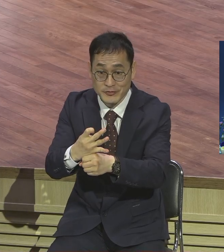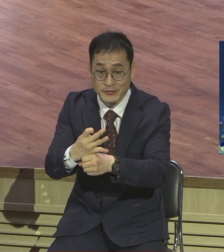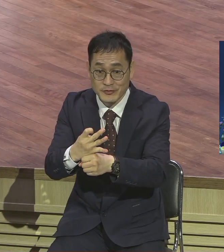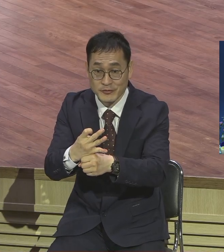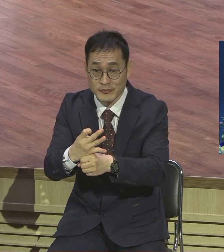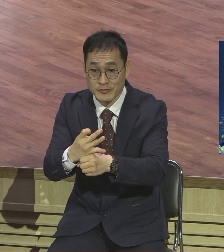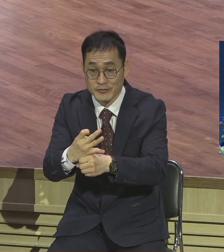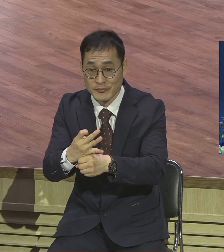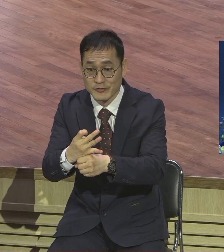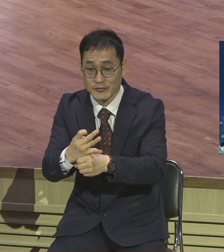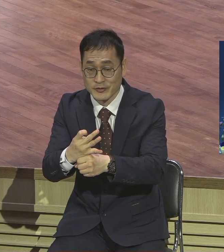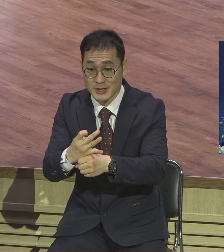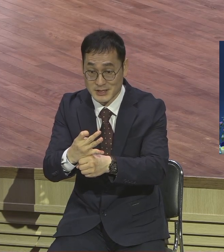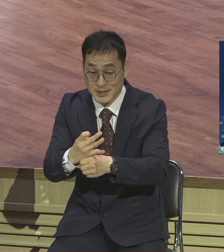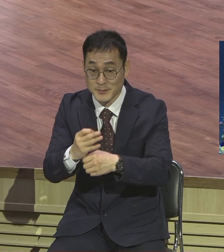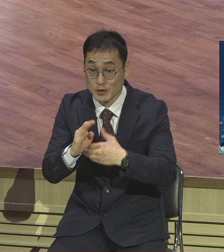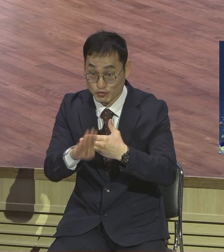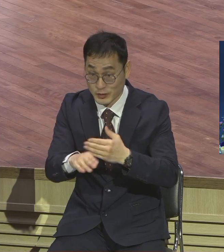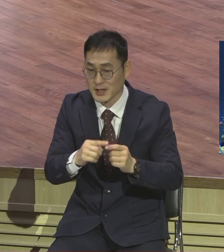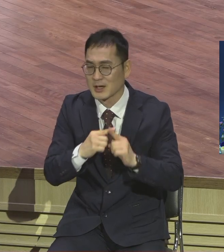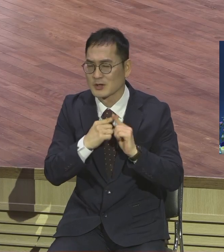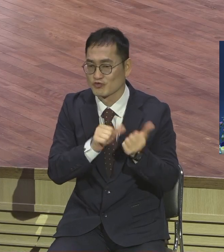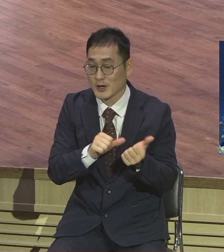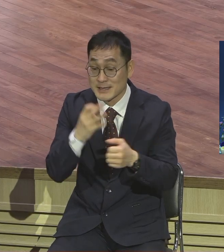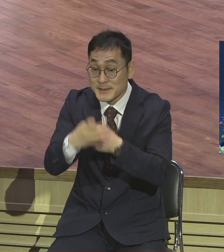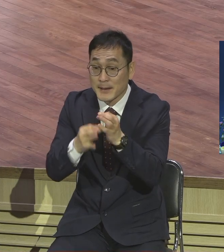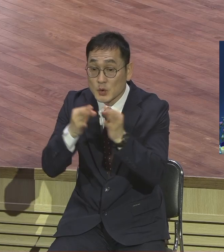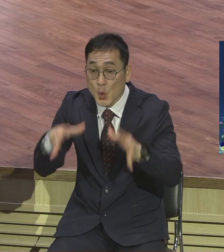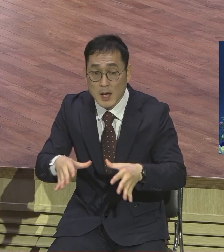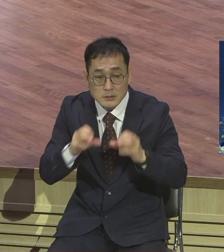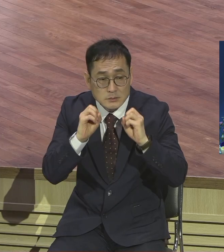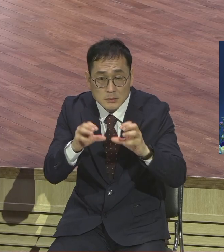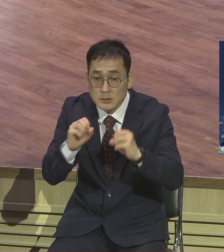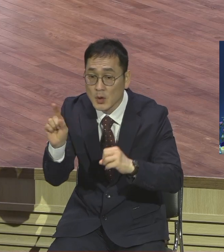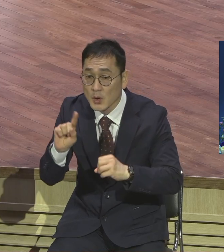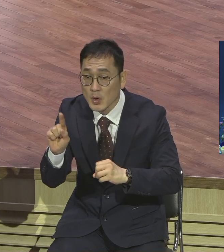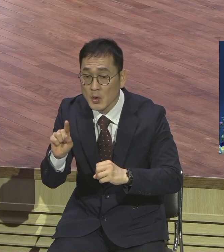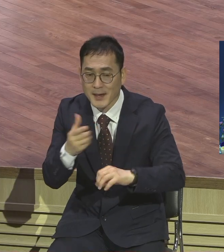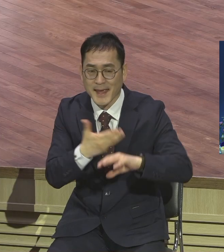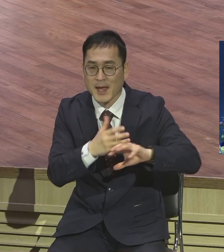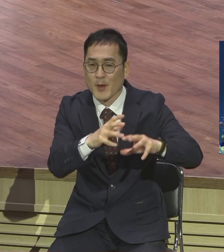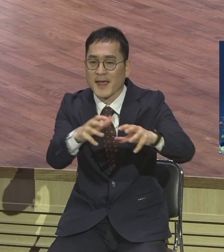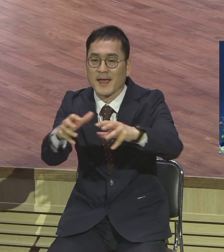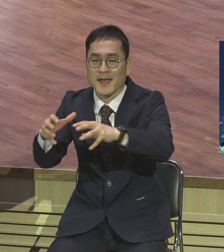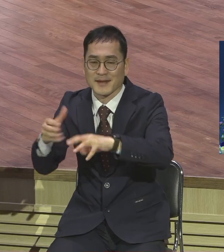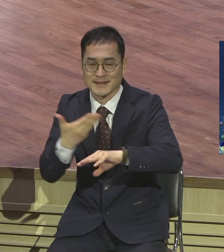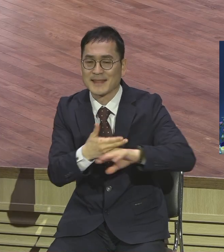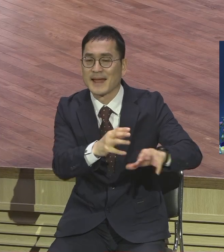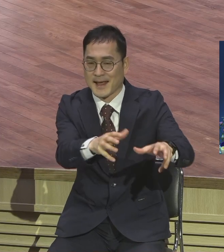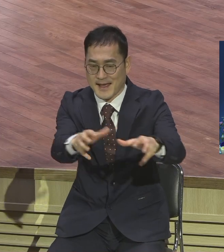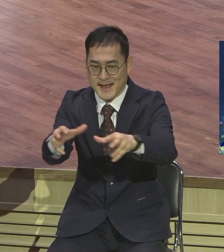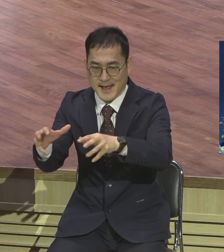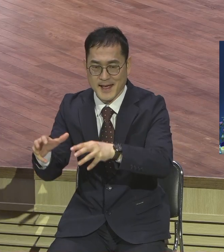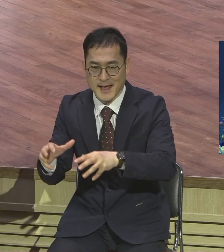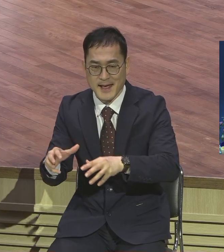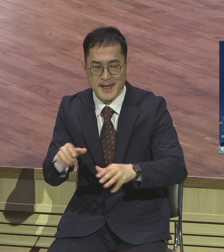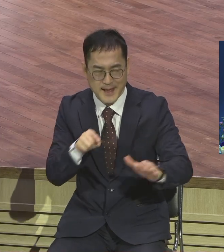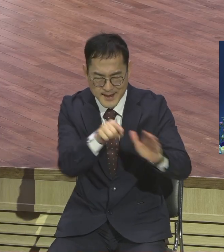14년이에요 이 기간 동안에 야구부는 어디 갔냐 해외로 주러 갔어요 해외 해외에 거주하는 유대인들을